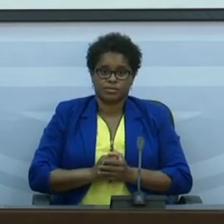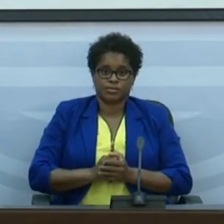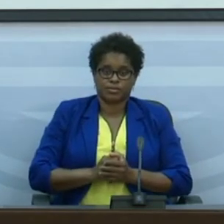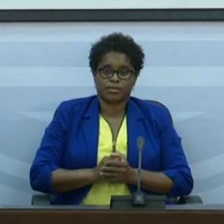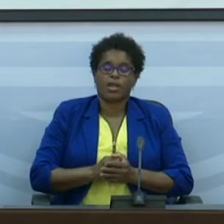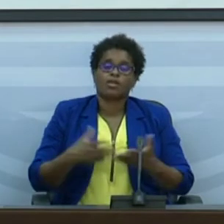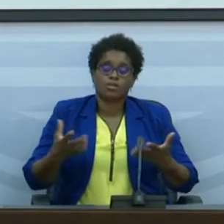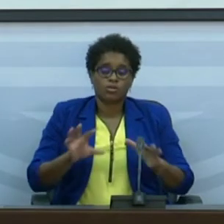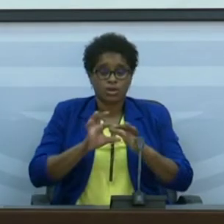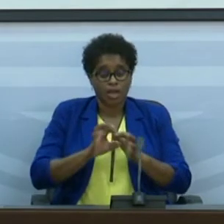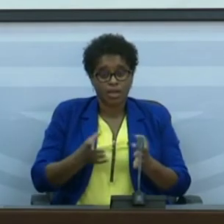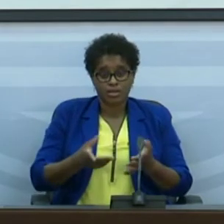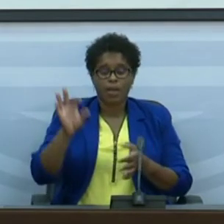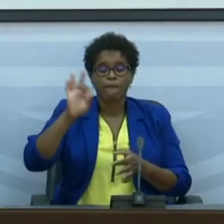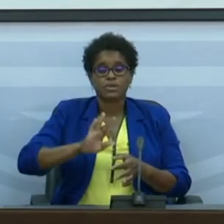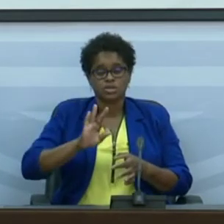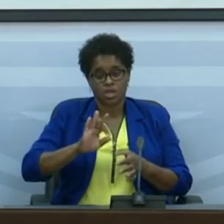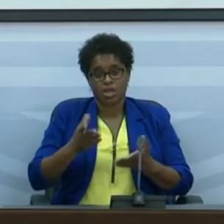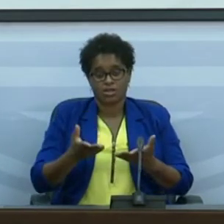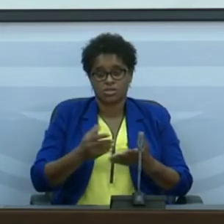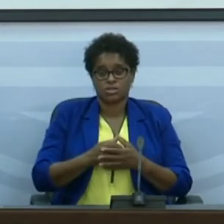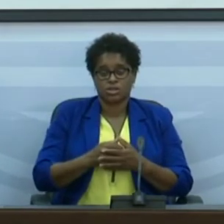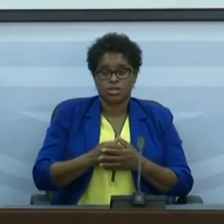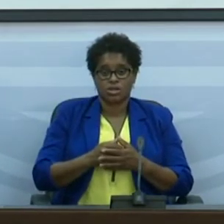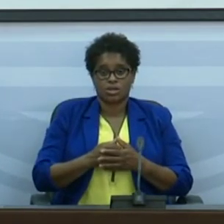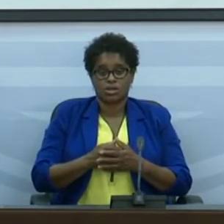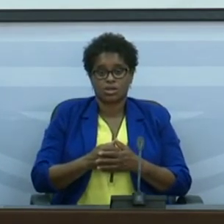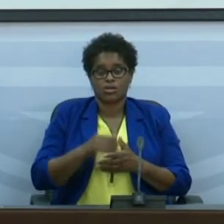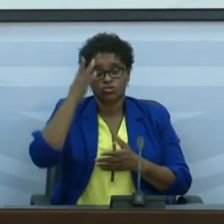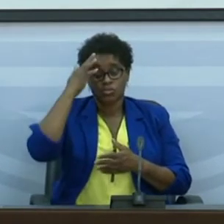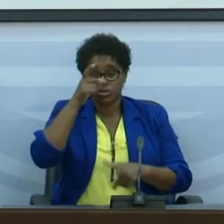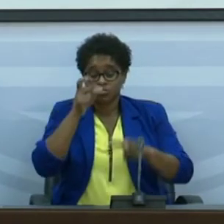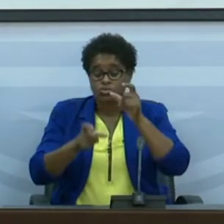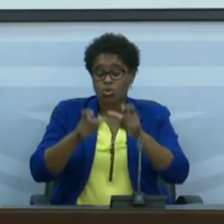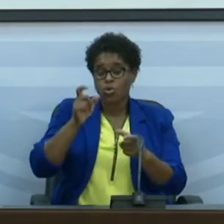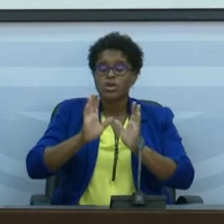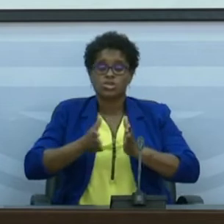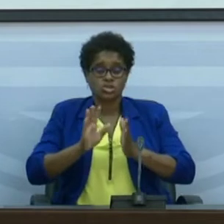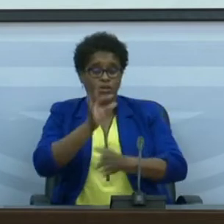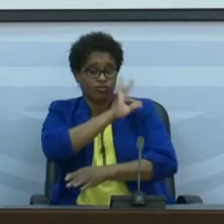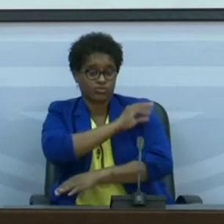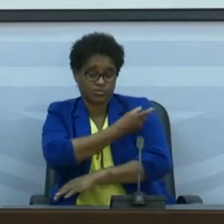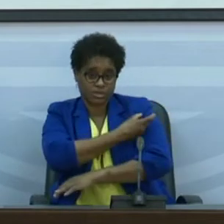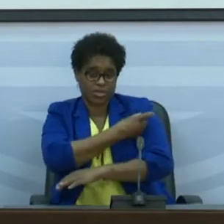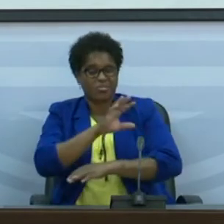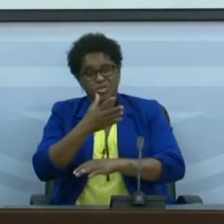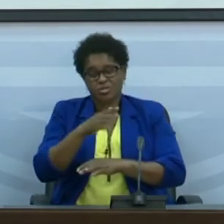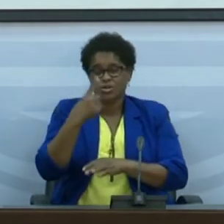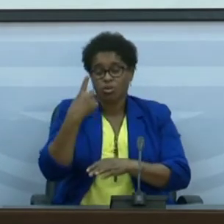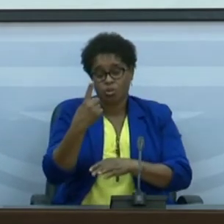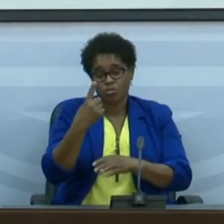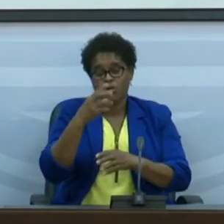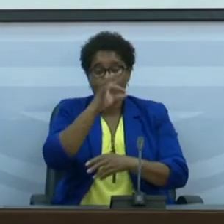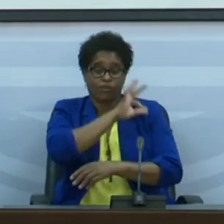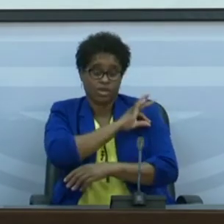Em relação à percentagem, à proporção de pessoas que já foram vacinadas pelo menos com uma dose de